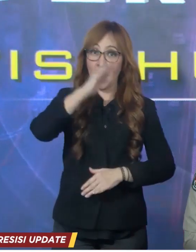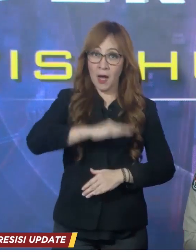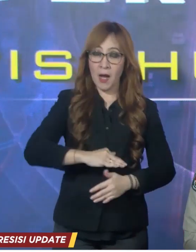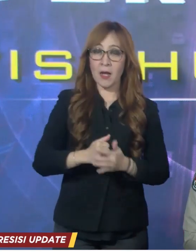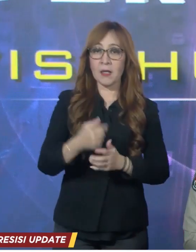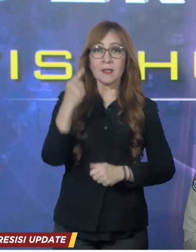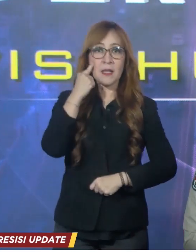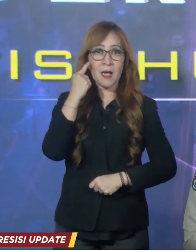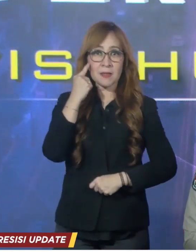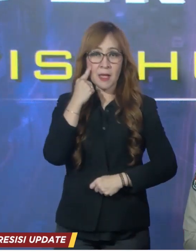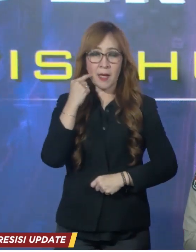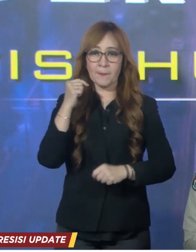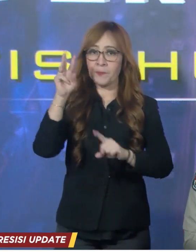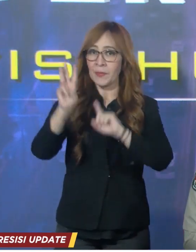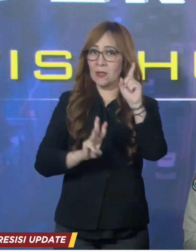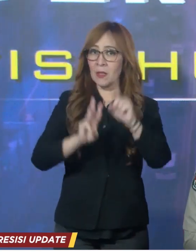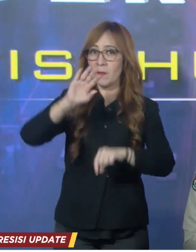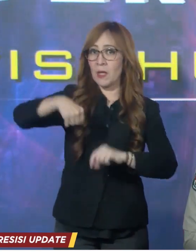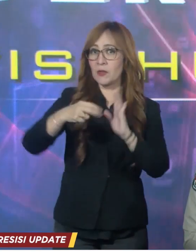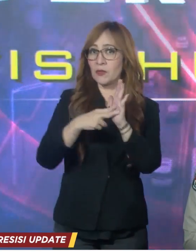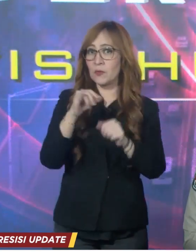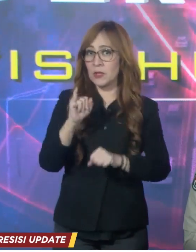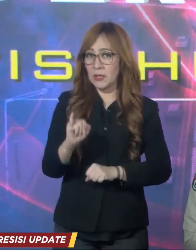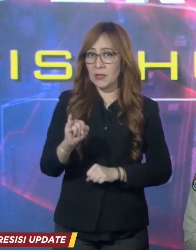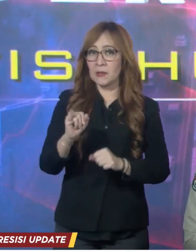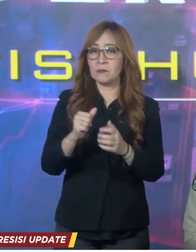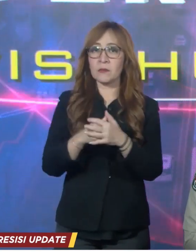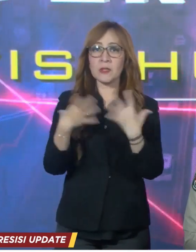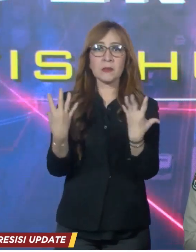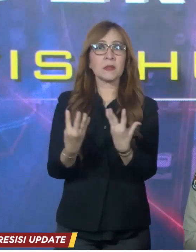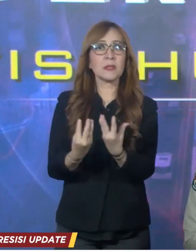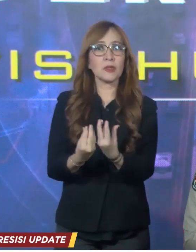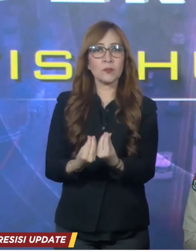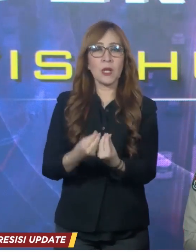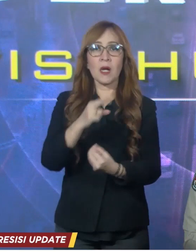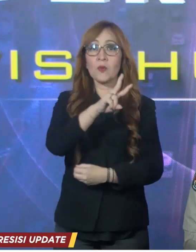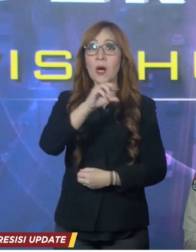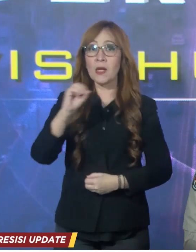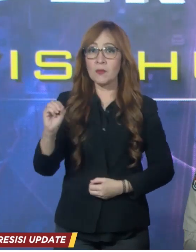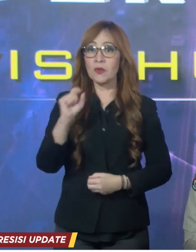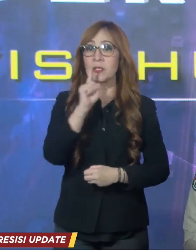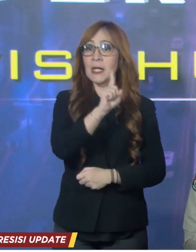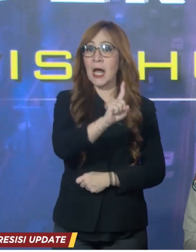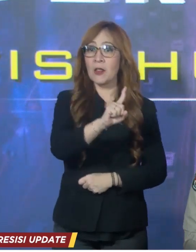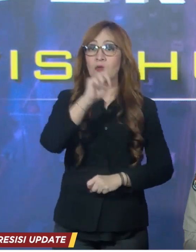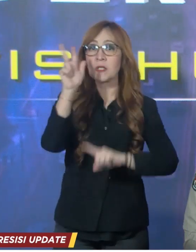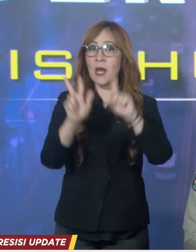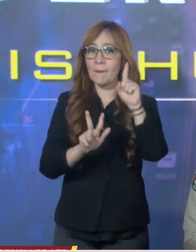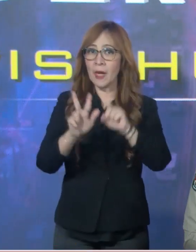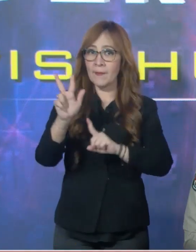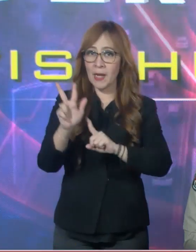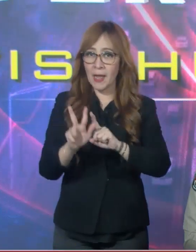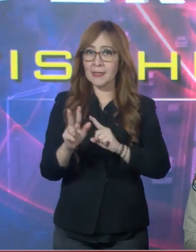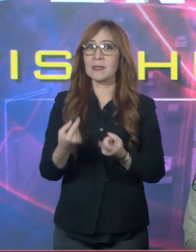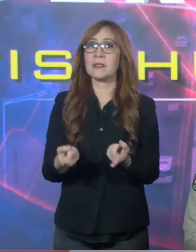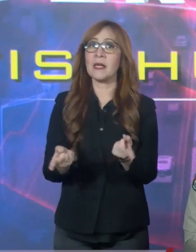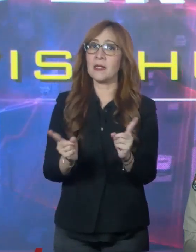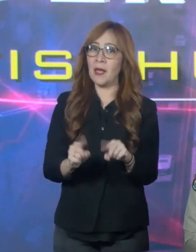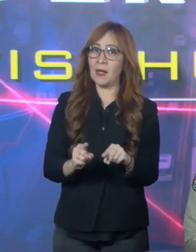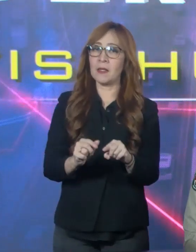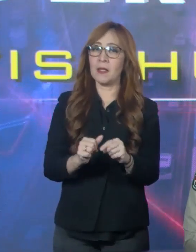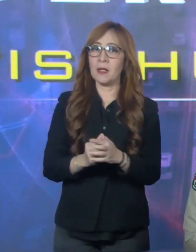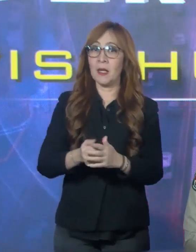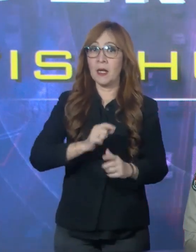dan pada hari Selasa 13 Juni 2023 sebanyak 2.118